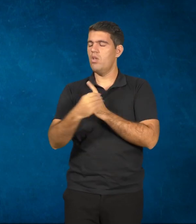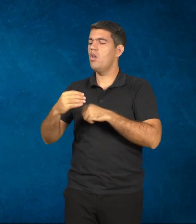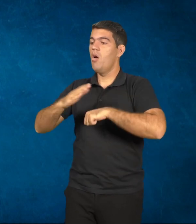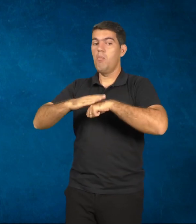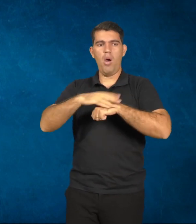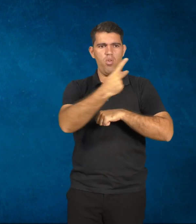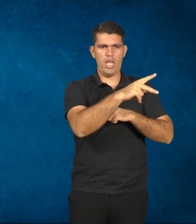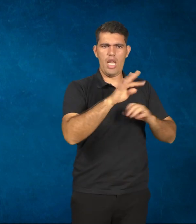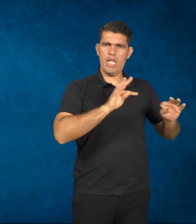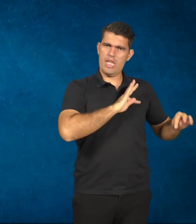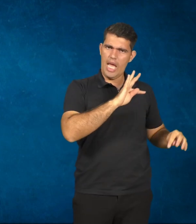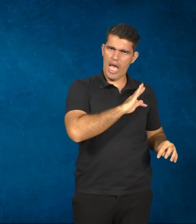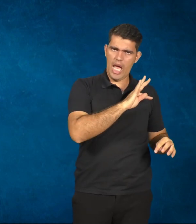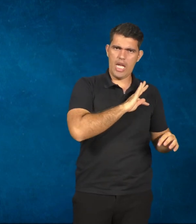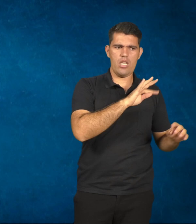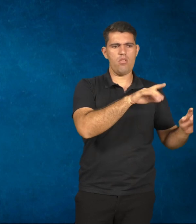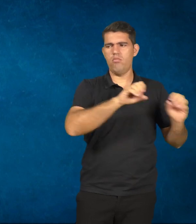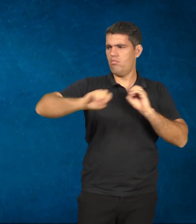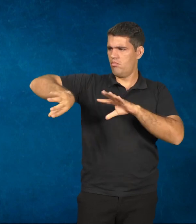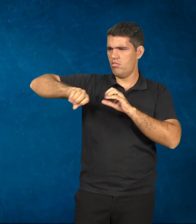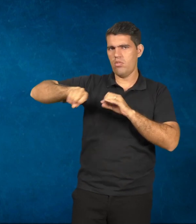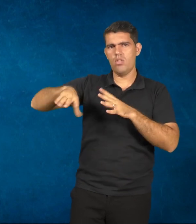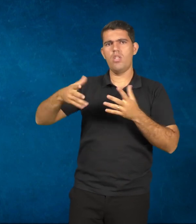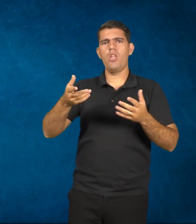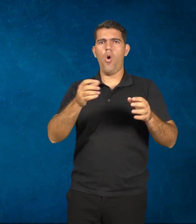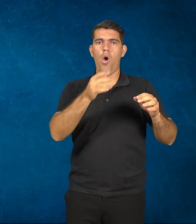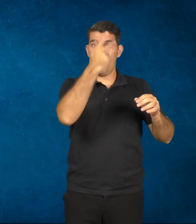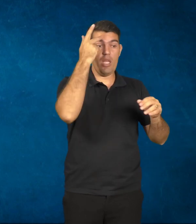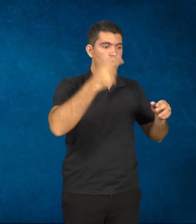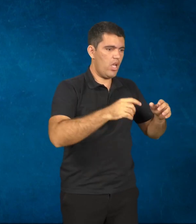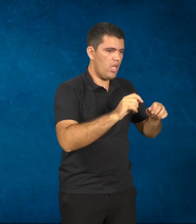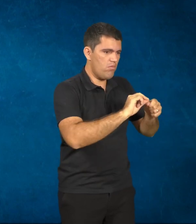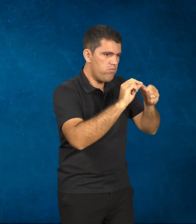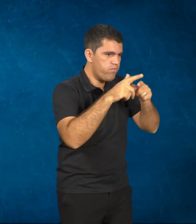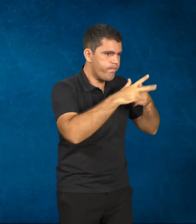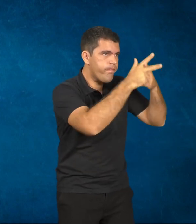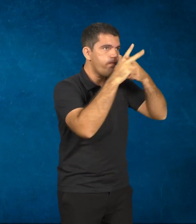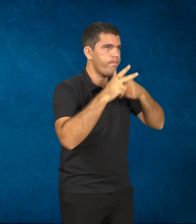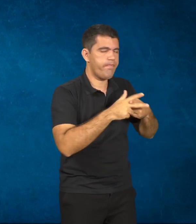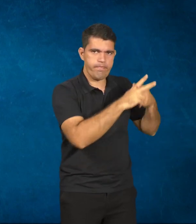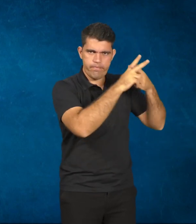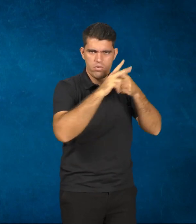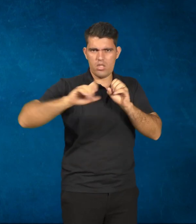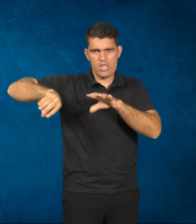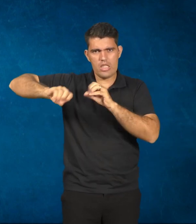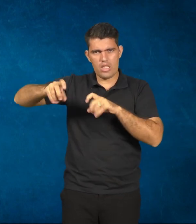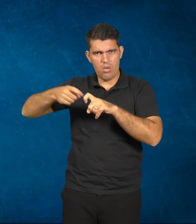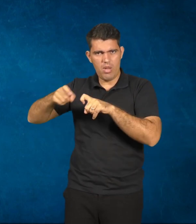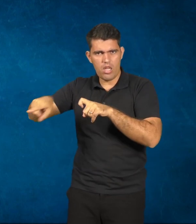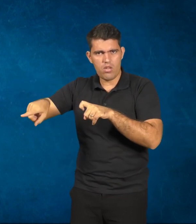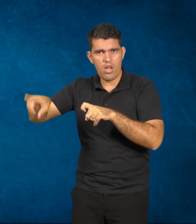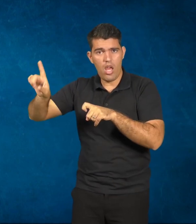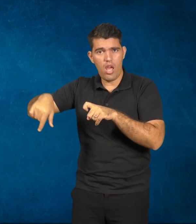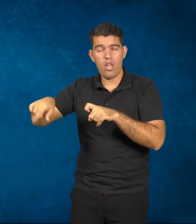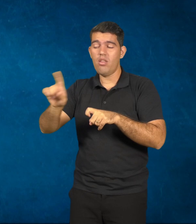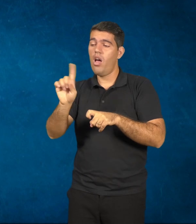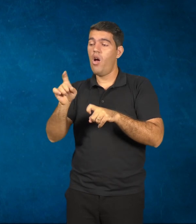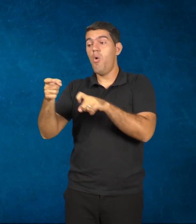lá do tomógrafo, que nem a pessoa que projetou o tomógrafo vai capacitar o médico. Normalmente, quem capacita são os próprios